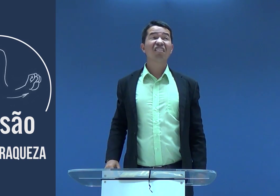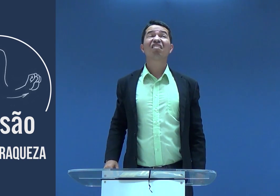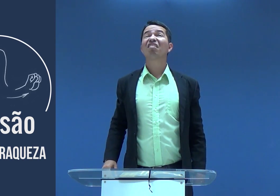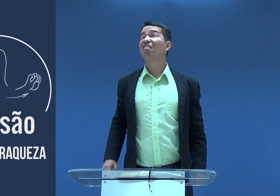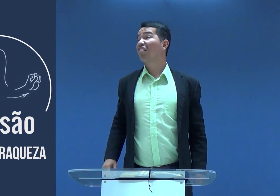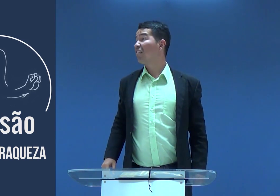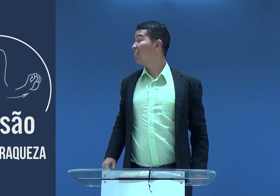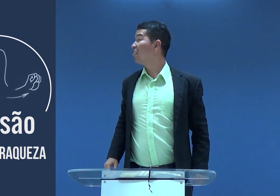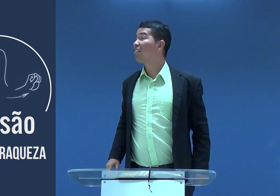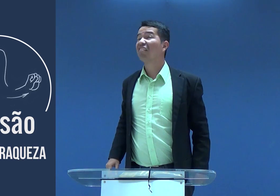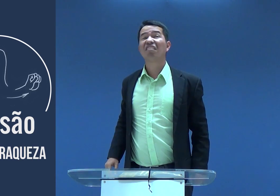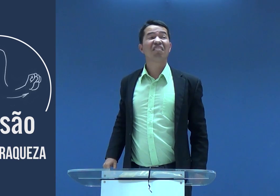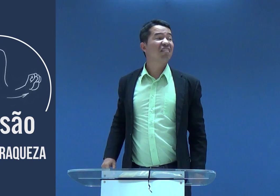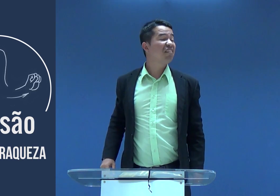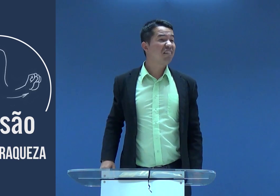Sansão. Aí você fica...